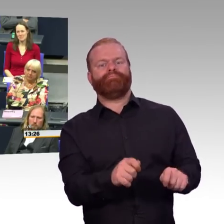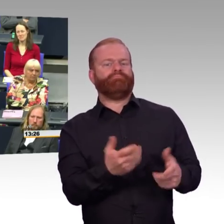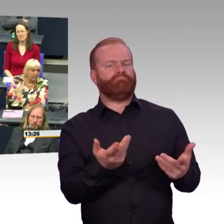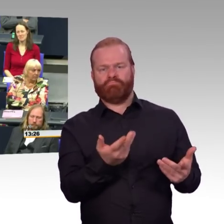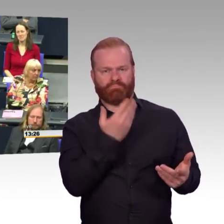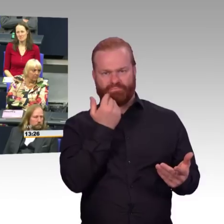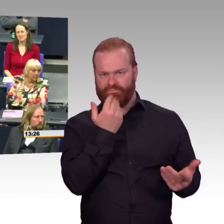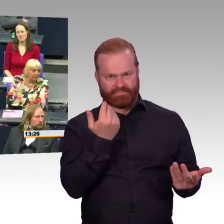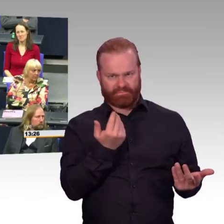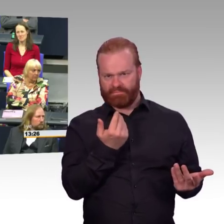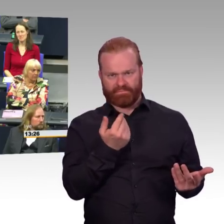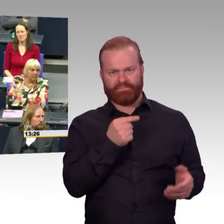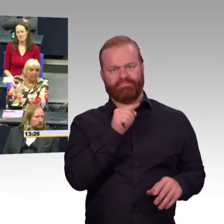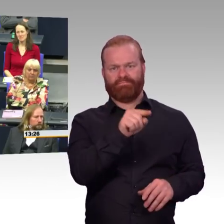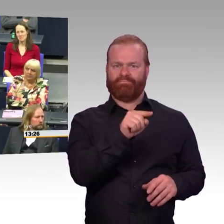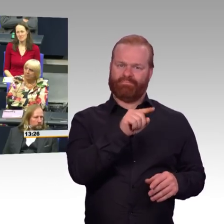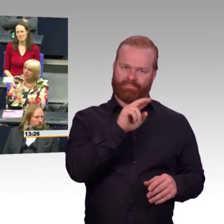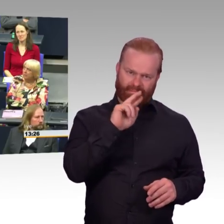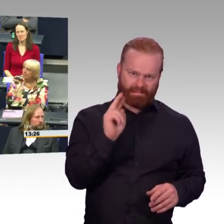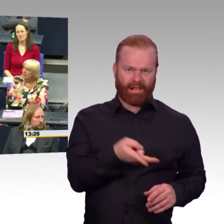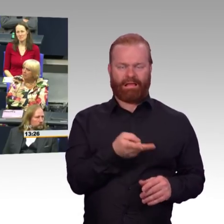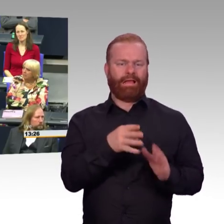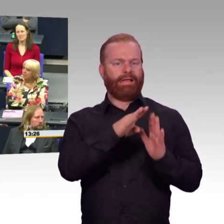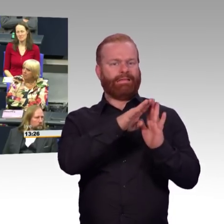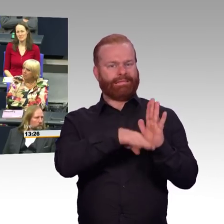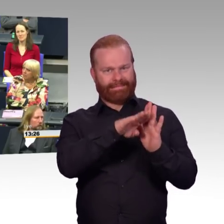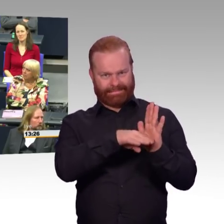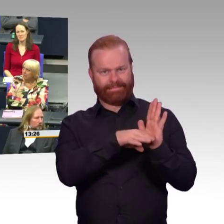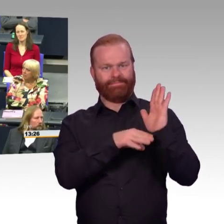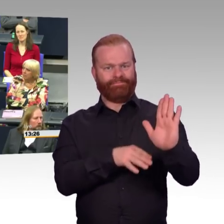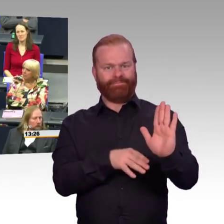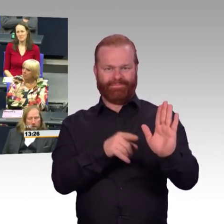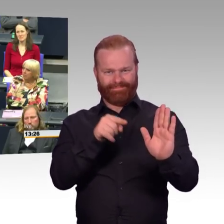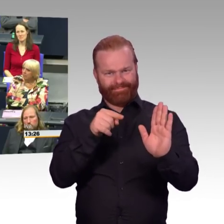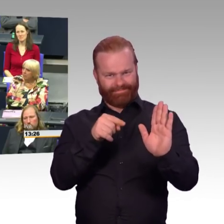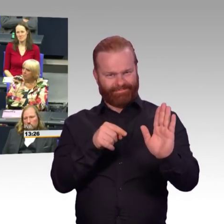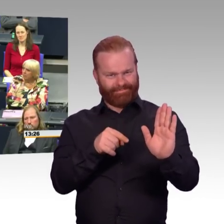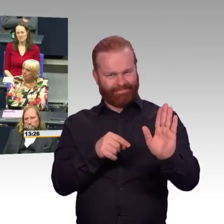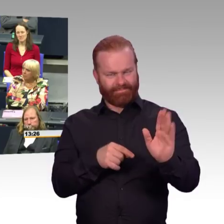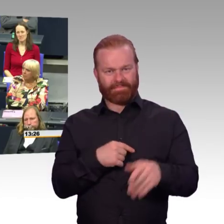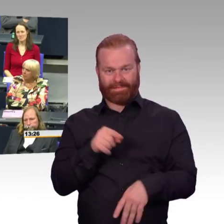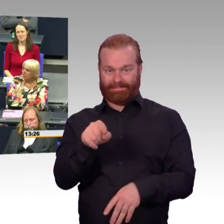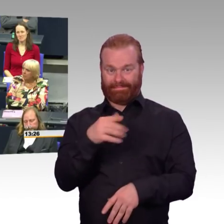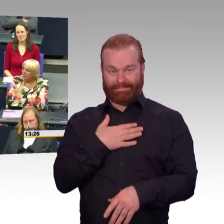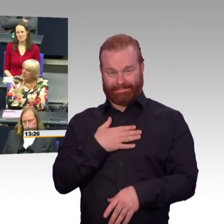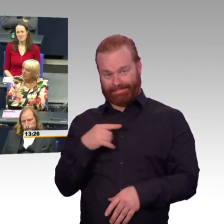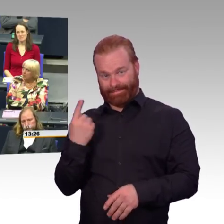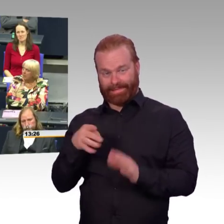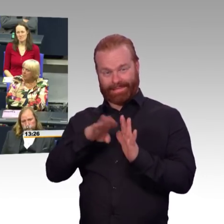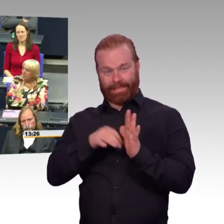auf die Abschaltung und gerade mit Blick auf die Rechtssicherheit, dass das erst im Folgejahr, also 2020, Kraftwerke abgeschaltet werden.